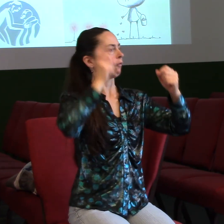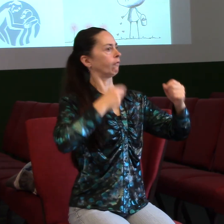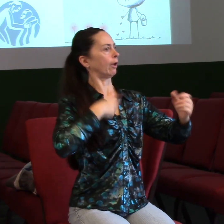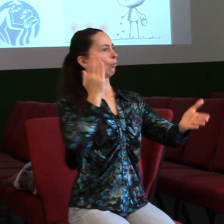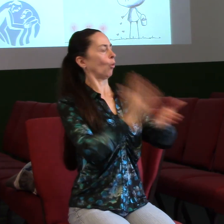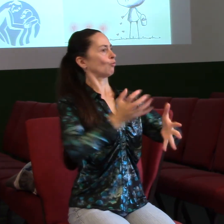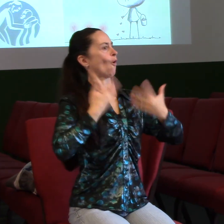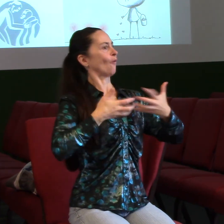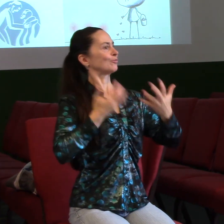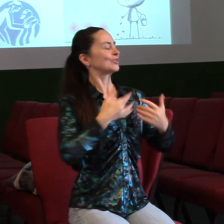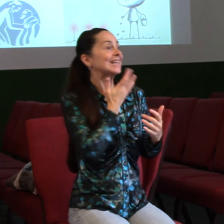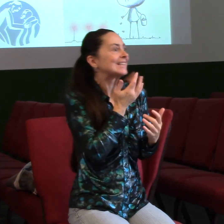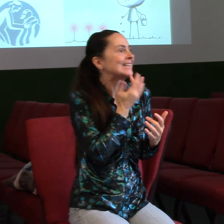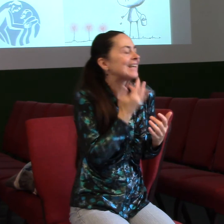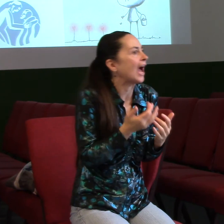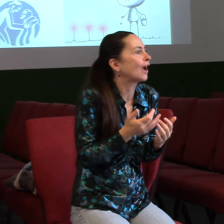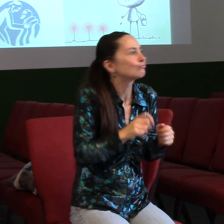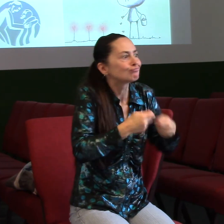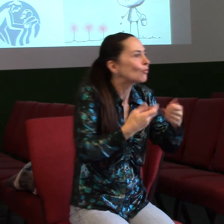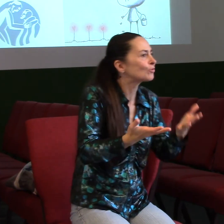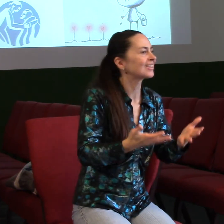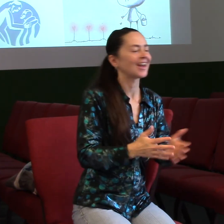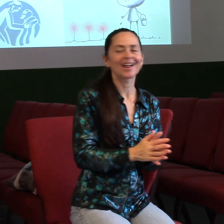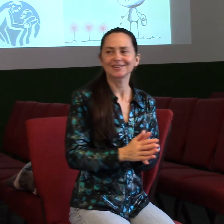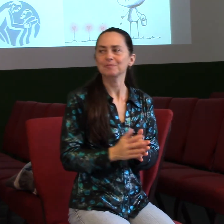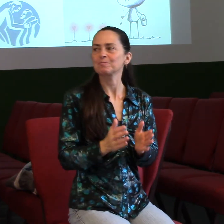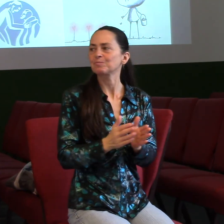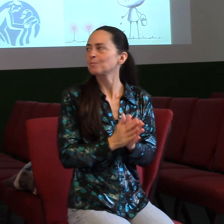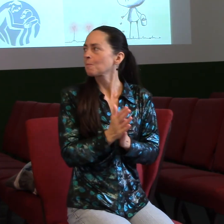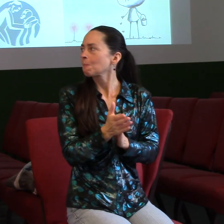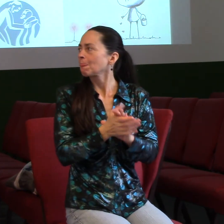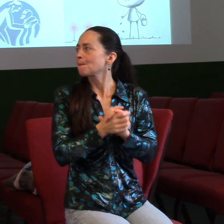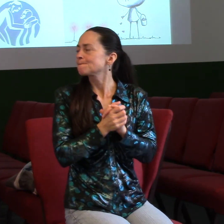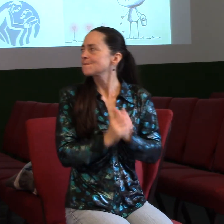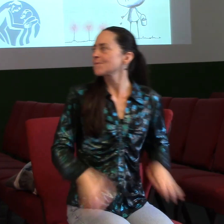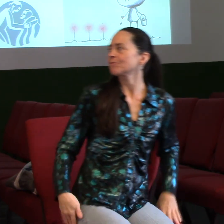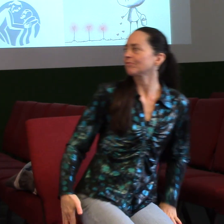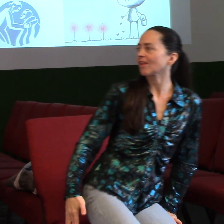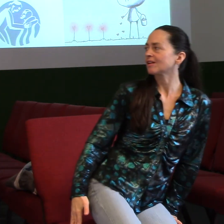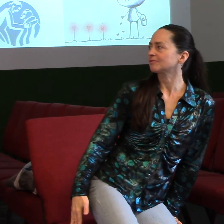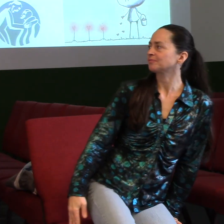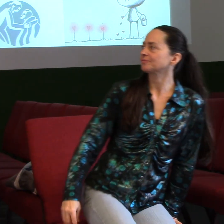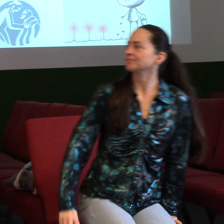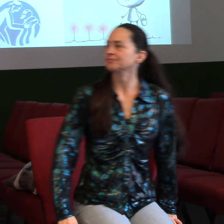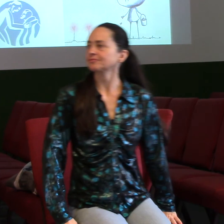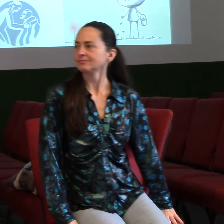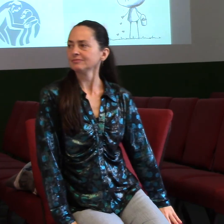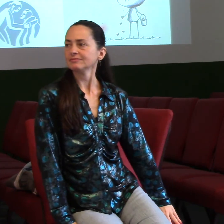náboženské výrazy v každém rozhovoru, který máme. Prosím vás, o tom nemluvím, jo? Jestli toto se mi stane, tak si mi nepřejte.